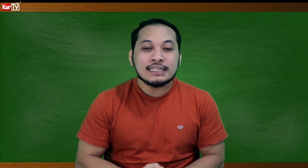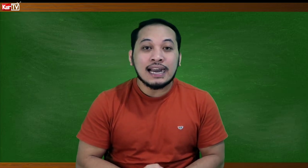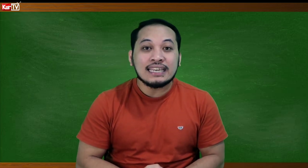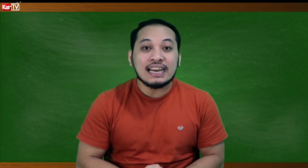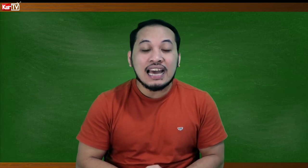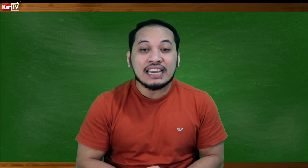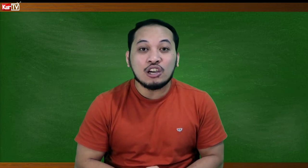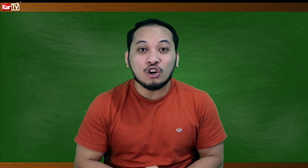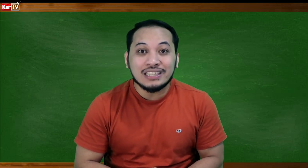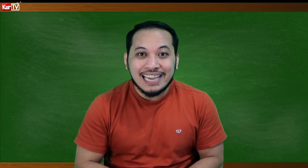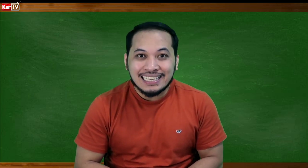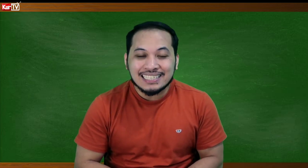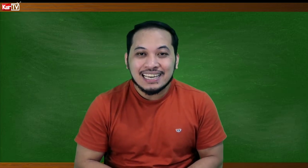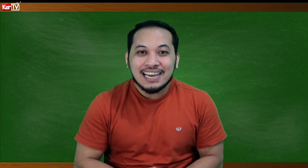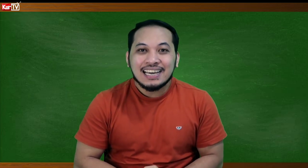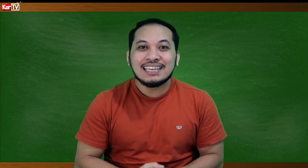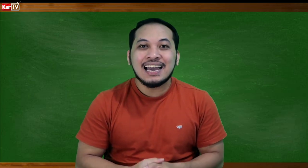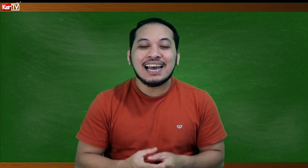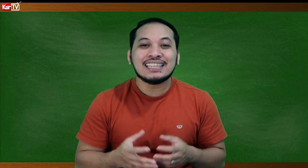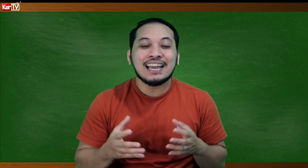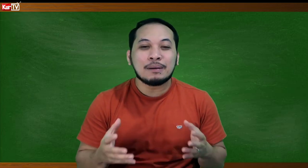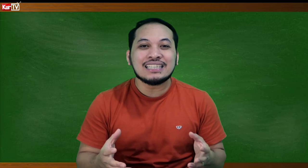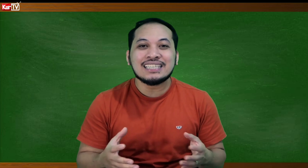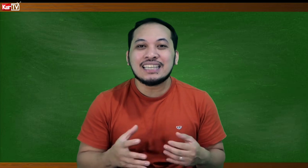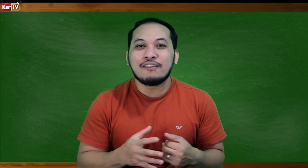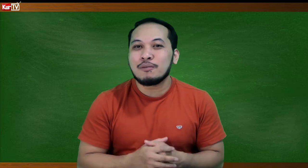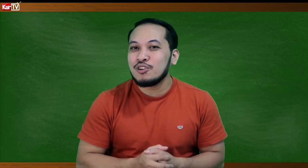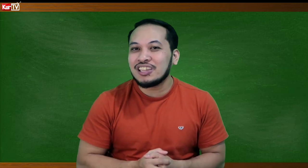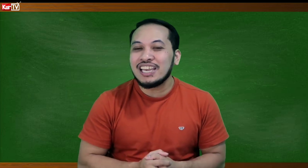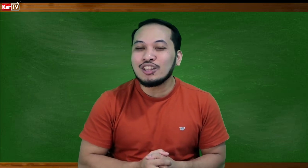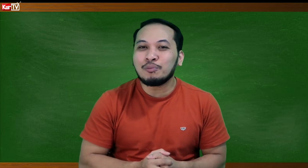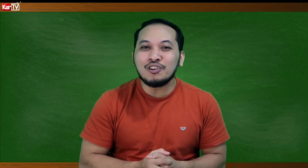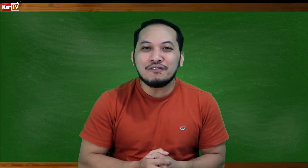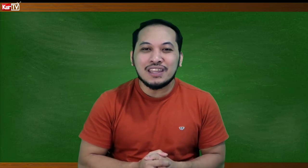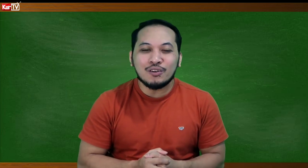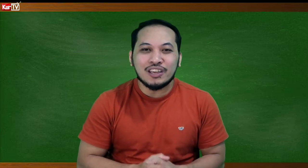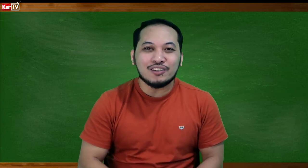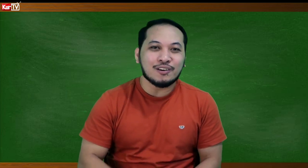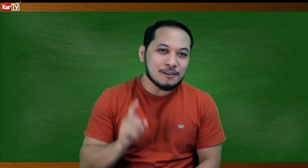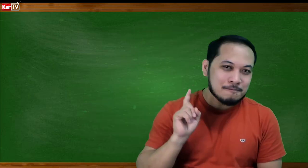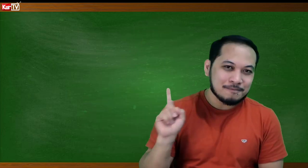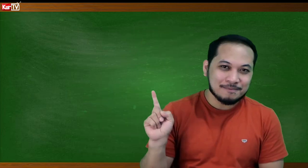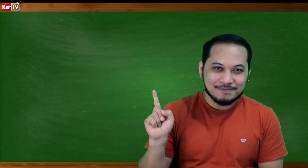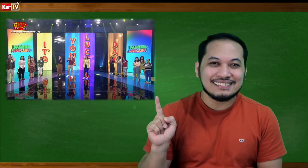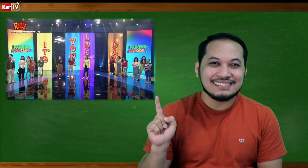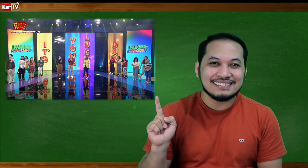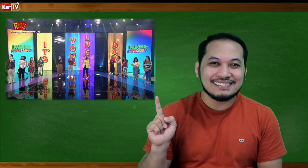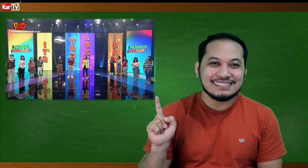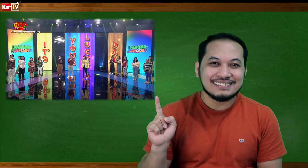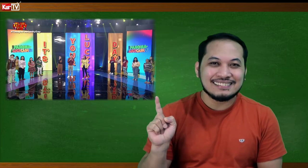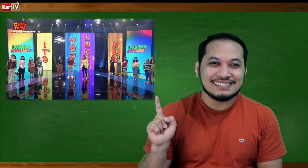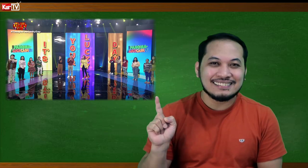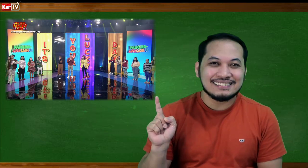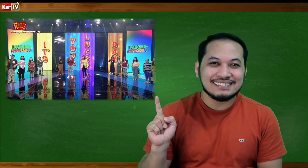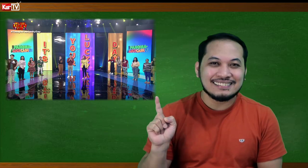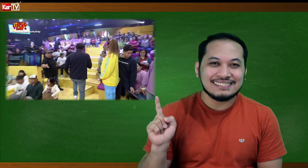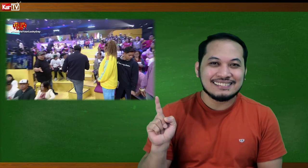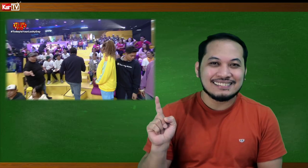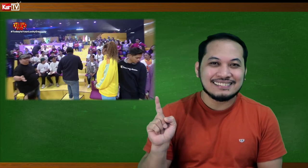sa kanilang lucky audience na ating kapatid sa deaf community. Ito po yung video na yun, no? Hindi ako nakakamali, ay